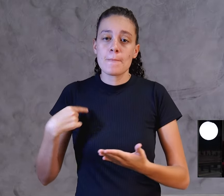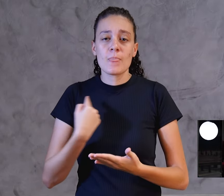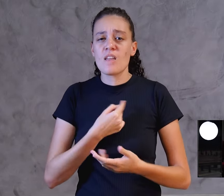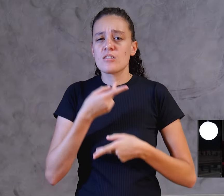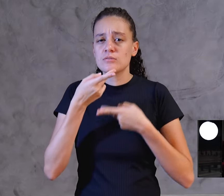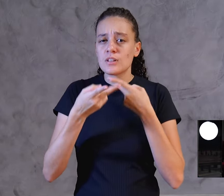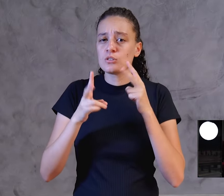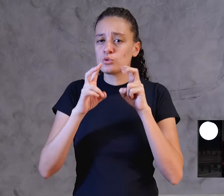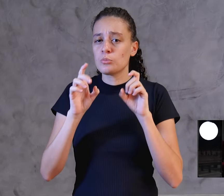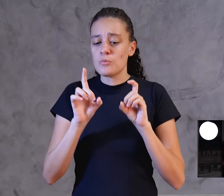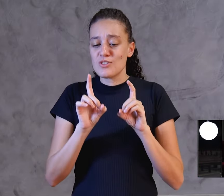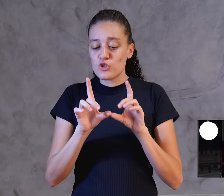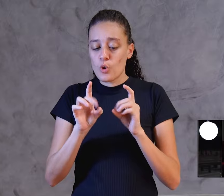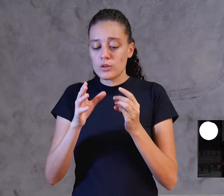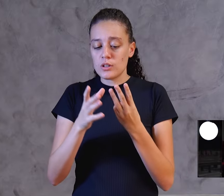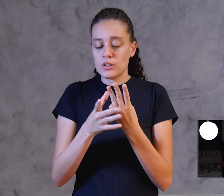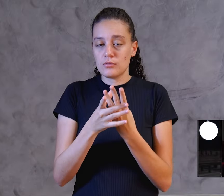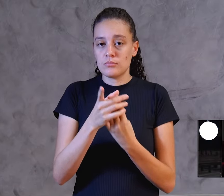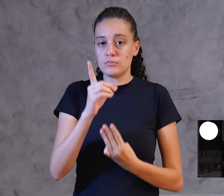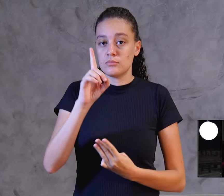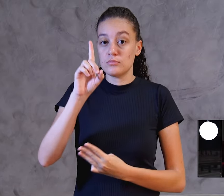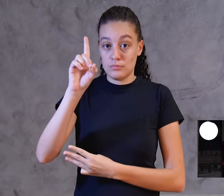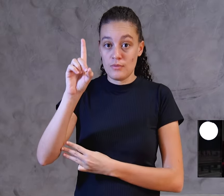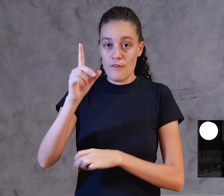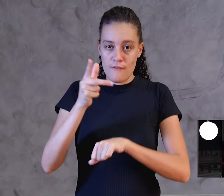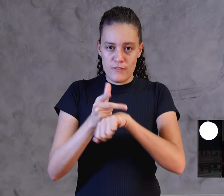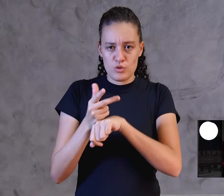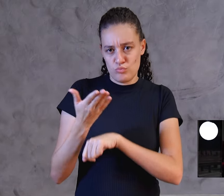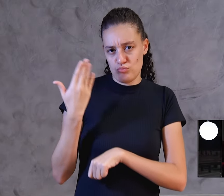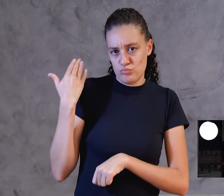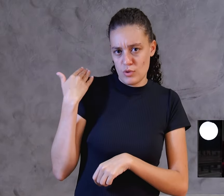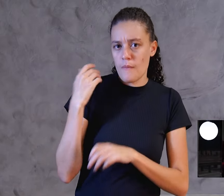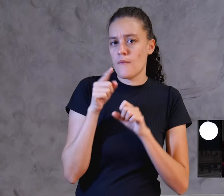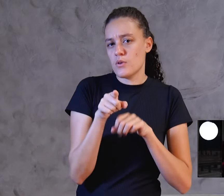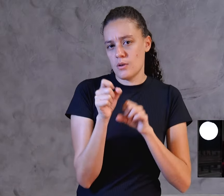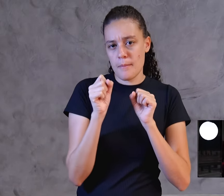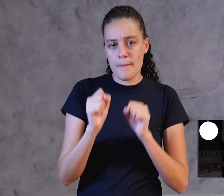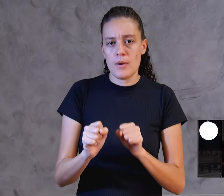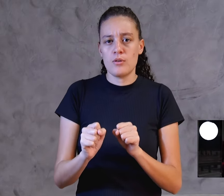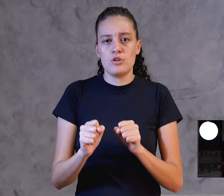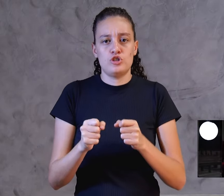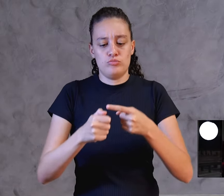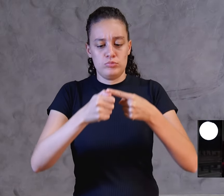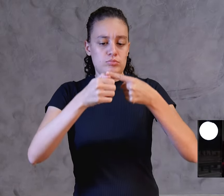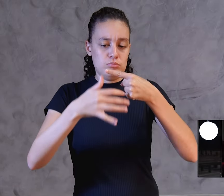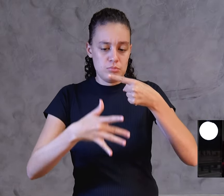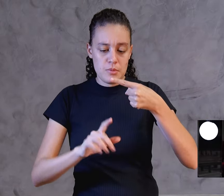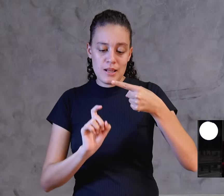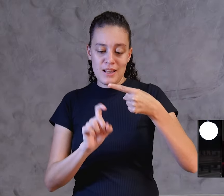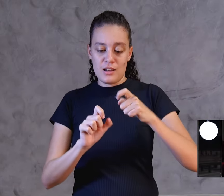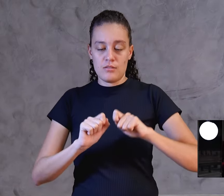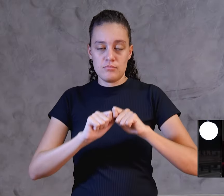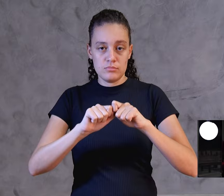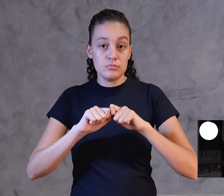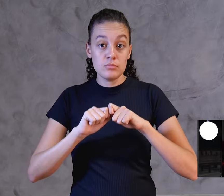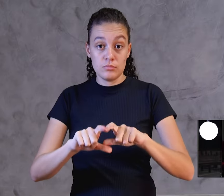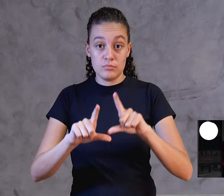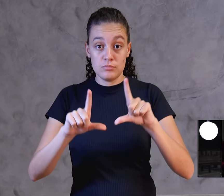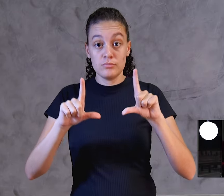doutrina da Santíssima Trindade no vídeo passado. Você pode clicar na nossa sugestão aqui do vídeo, você